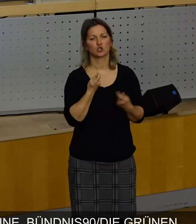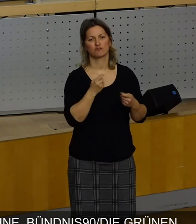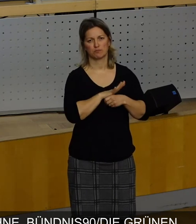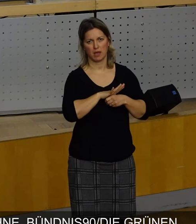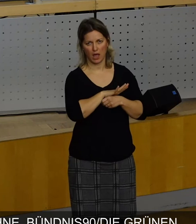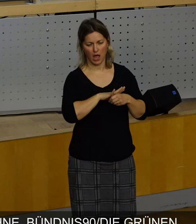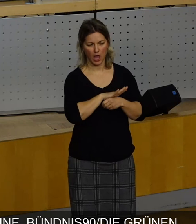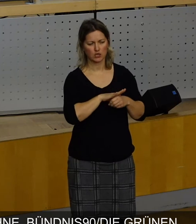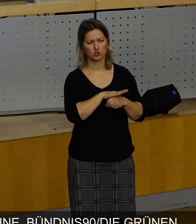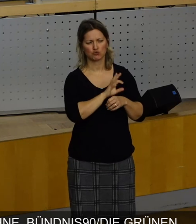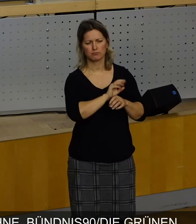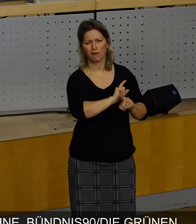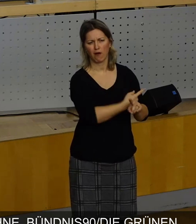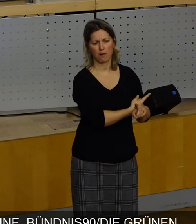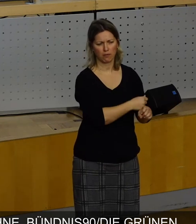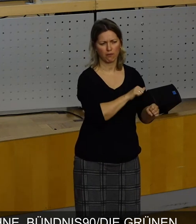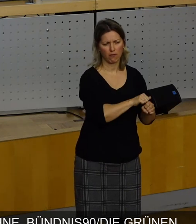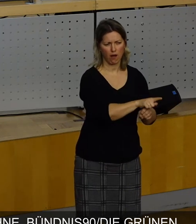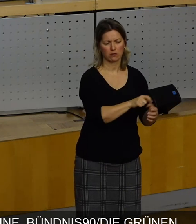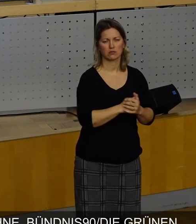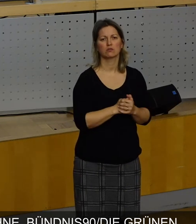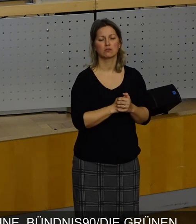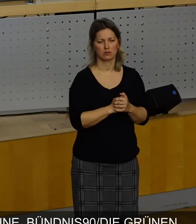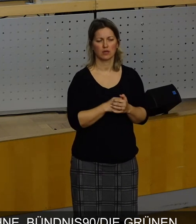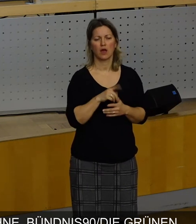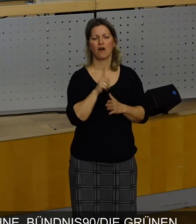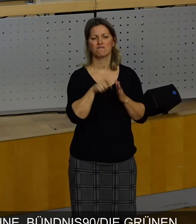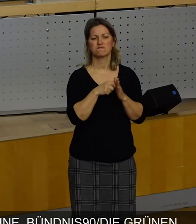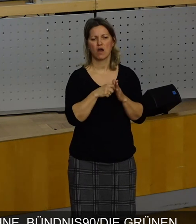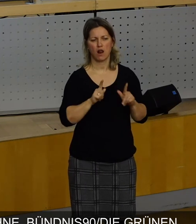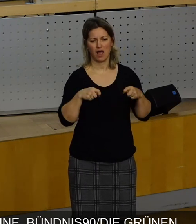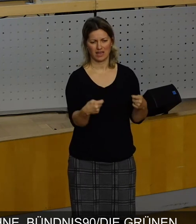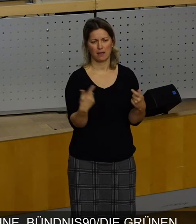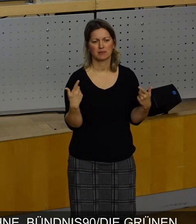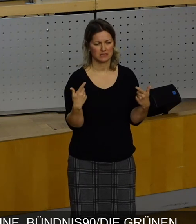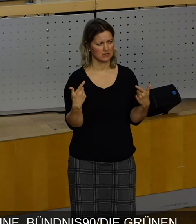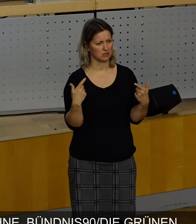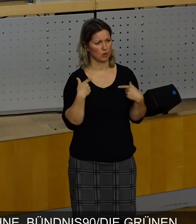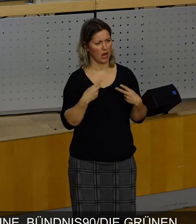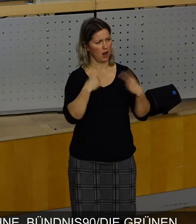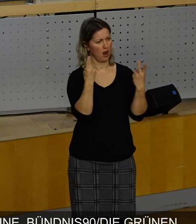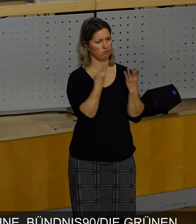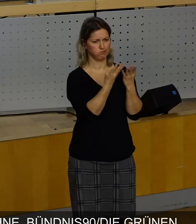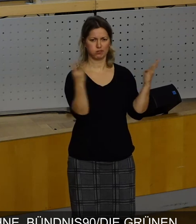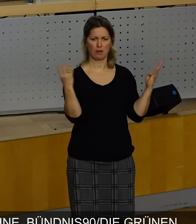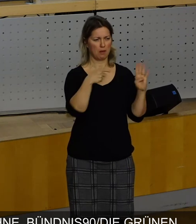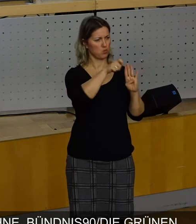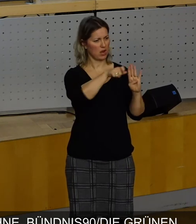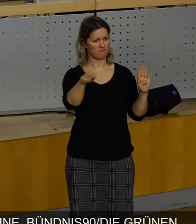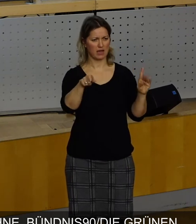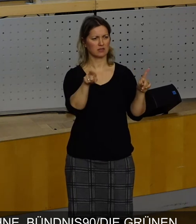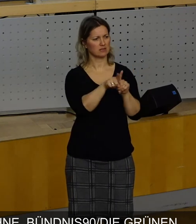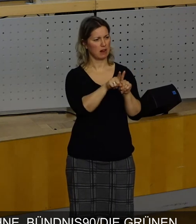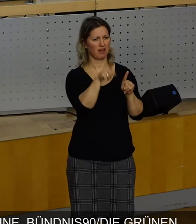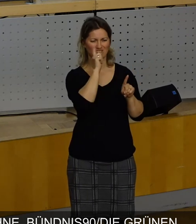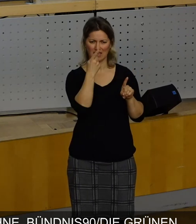man ja ganz wegstreichen und Sie wollen hier, dass sich das Wahlergebnis niederschlägt. Das stimmt, das haben Sie